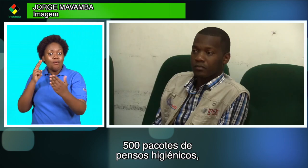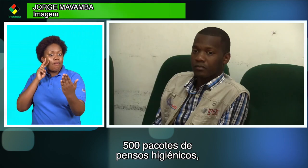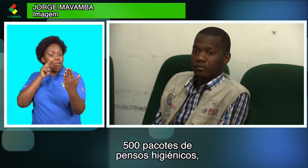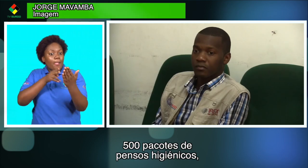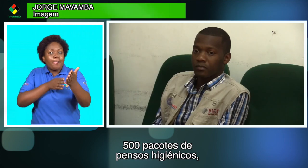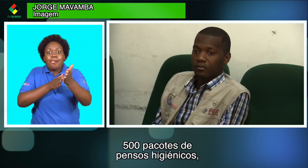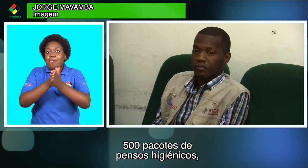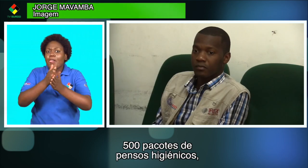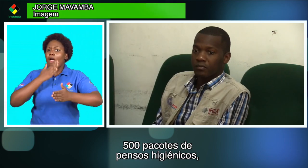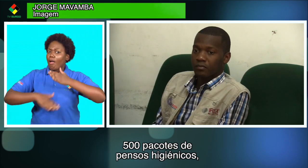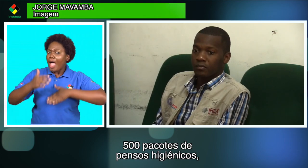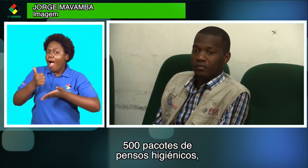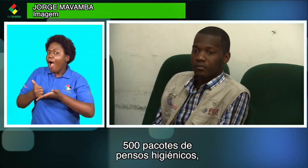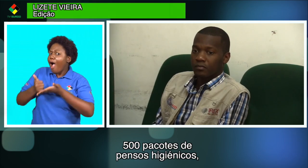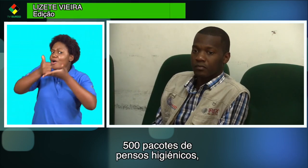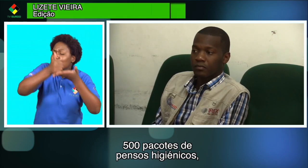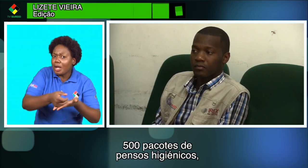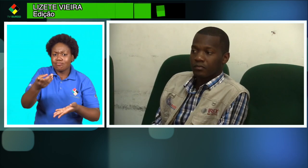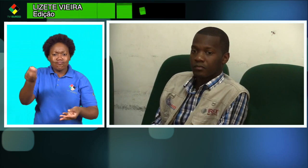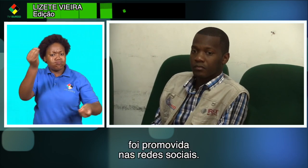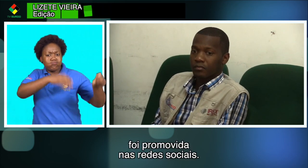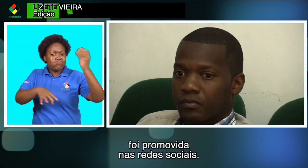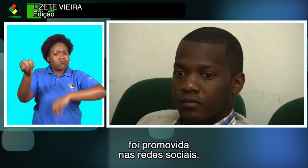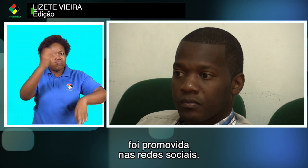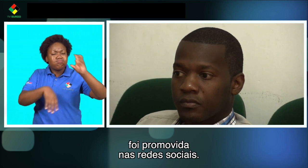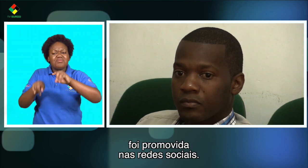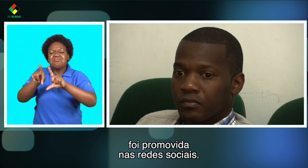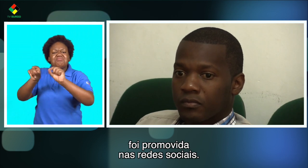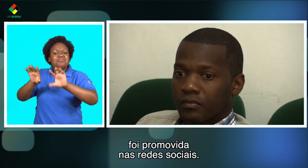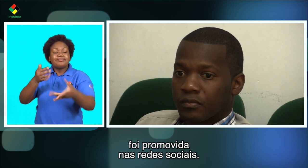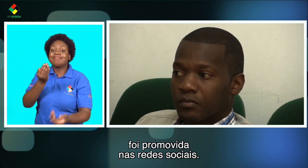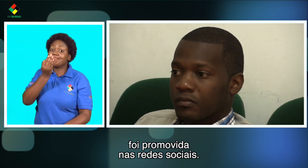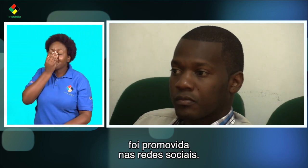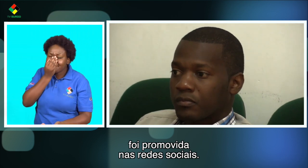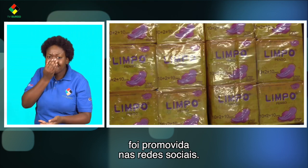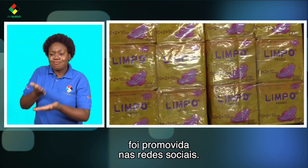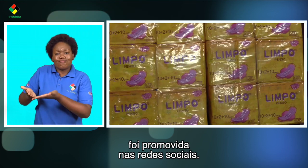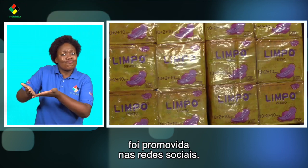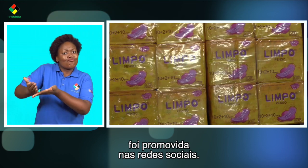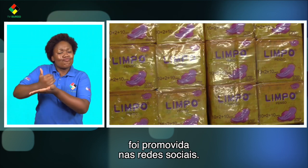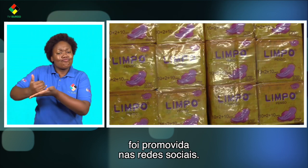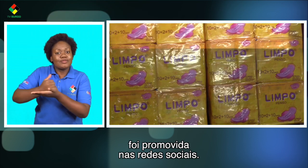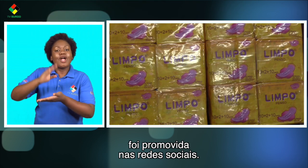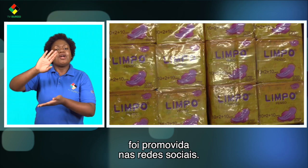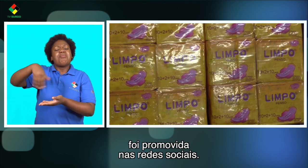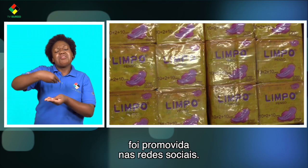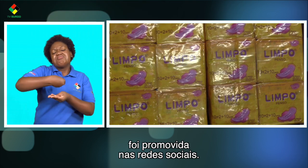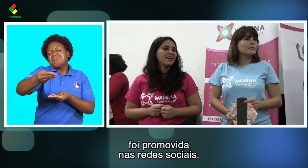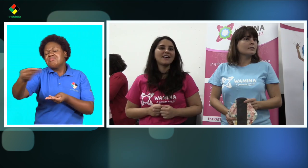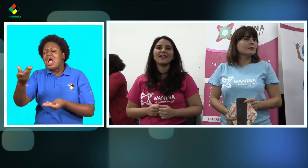pacotes de pensos higiênicos foi promovida nas redes sociais A